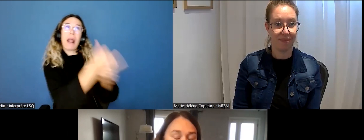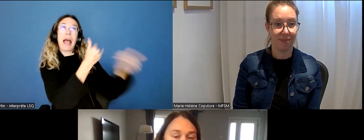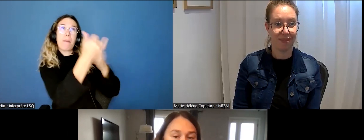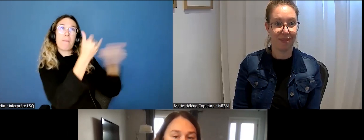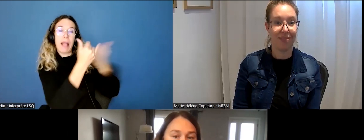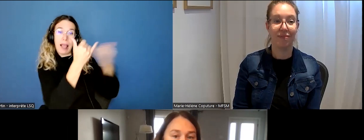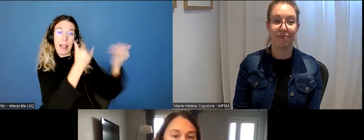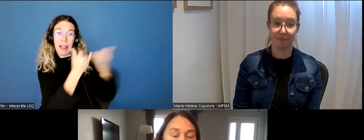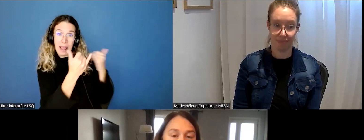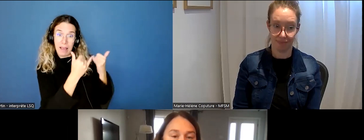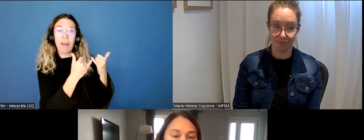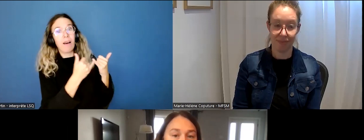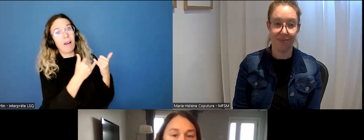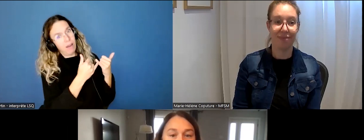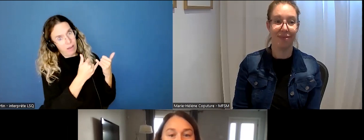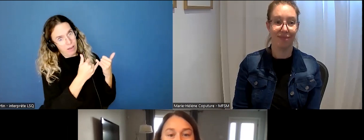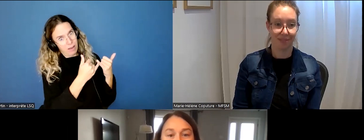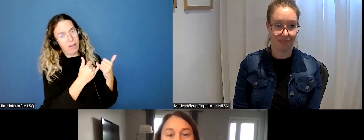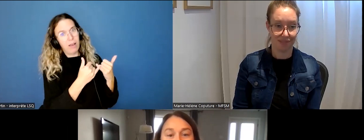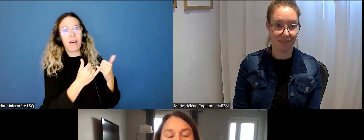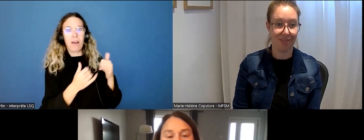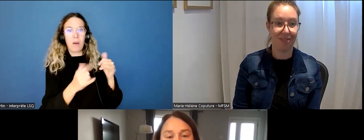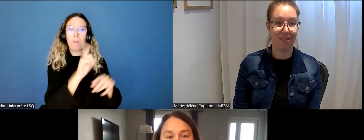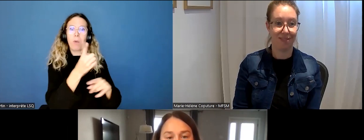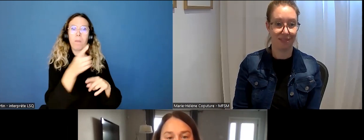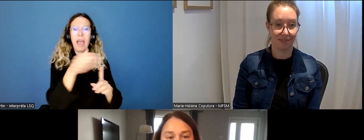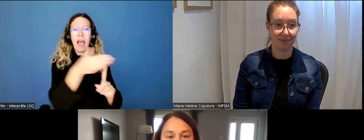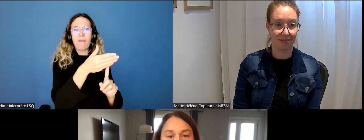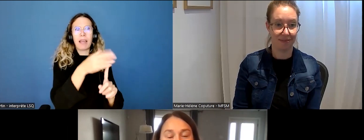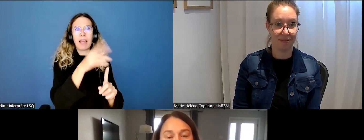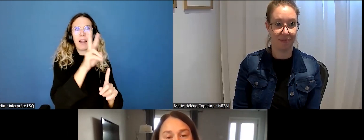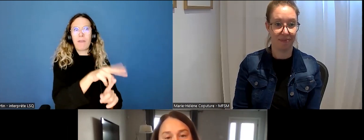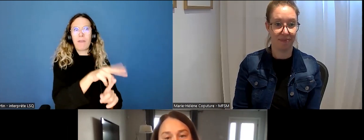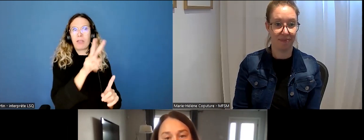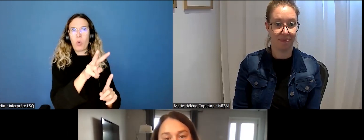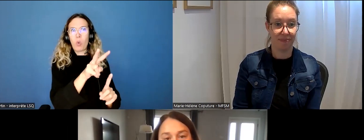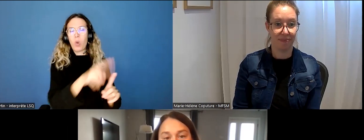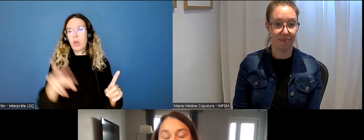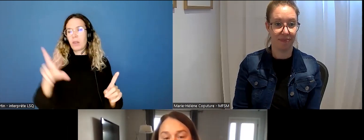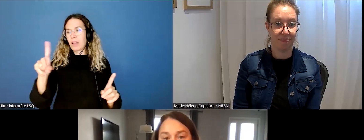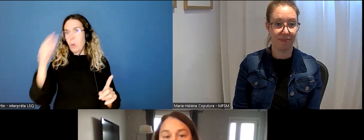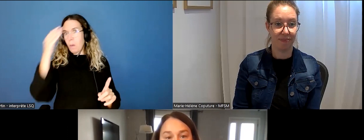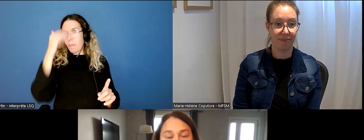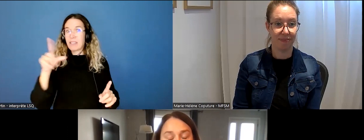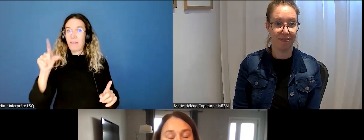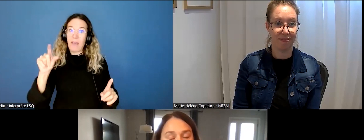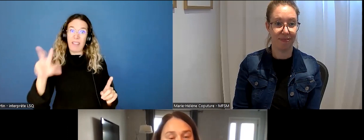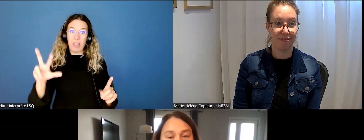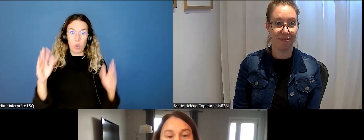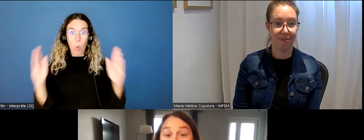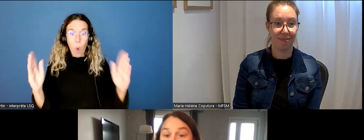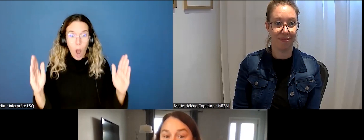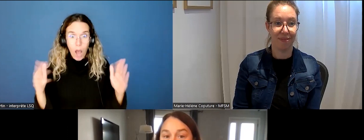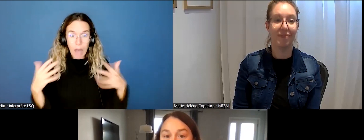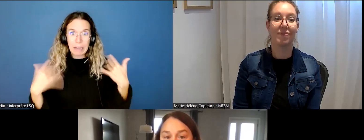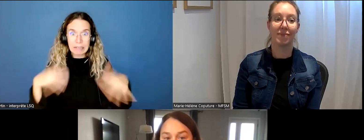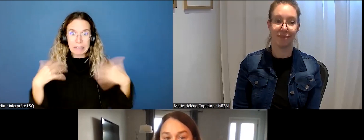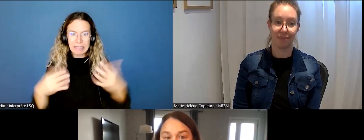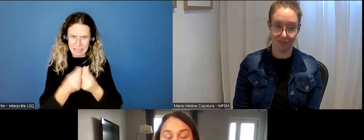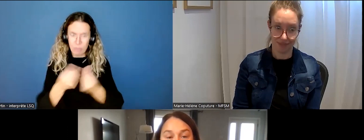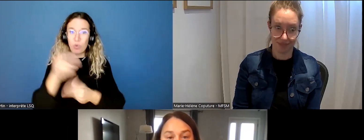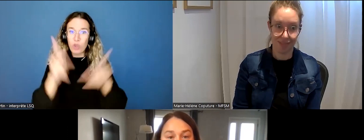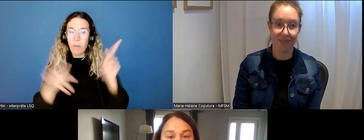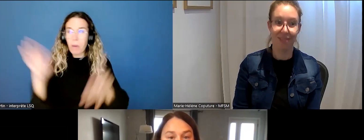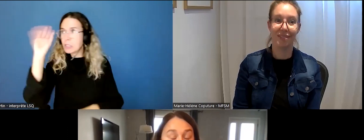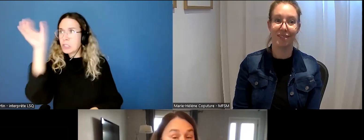qu'on a eus entre le 1er avril 2022 et le 31 mars 2023. Ça fait beaucoup de monde qui